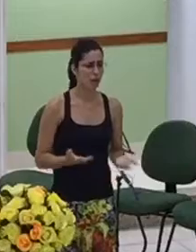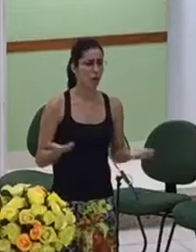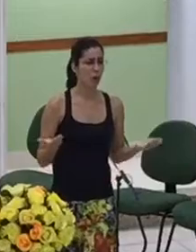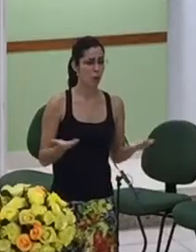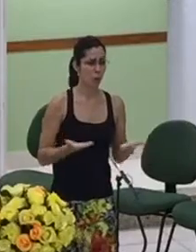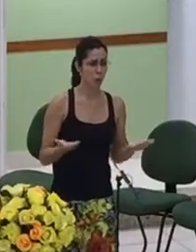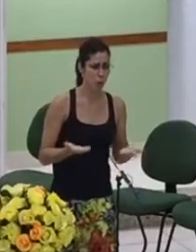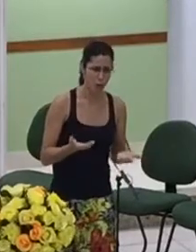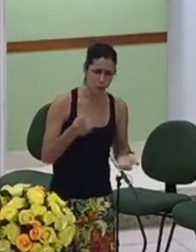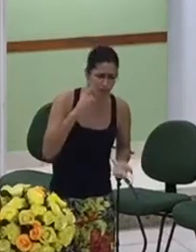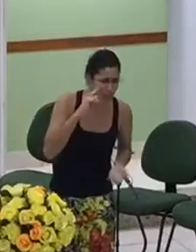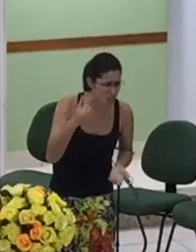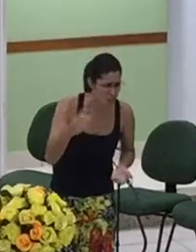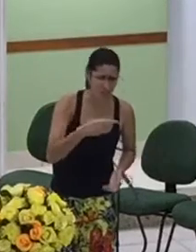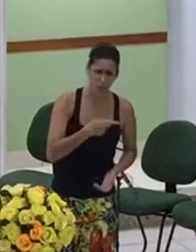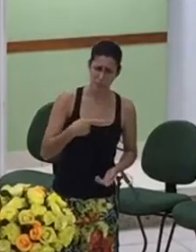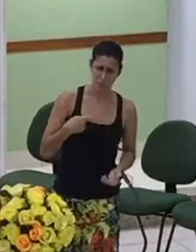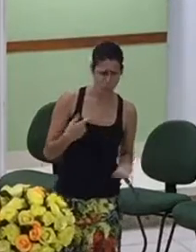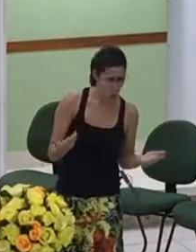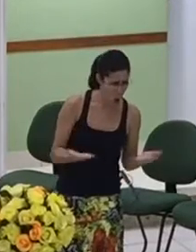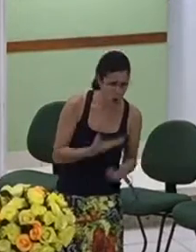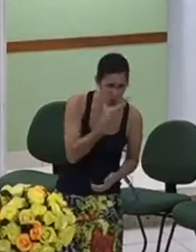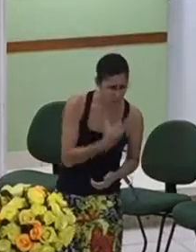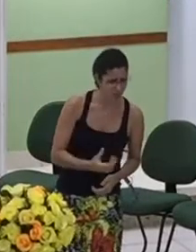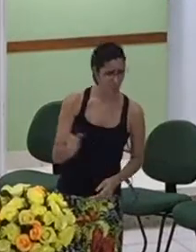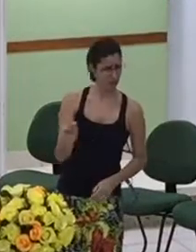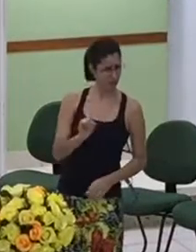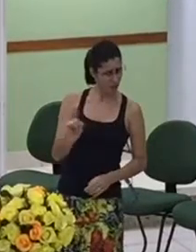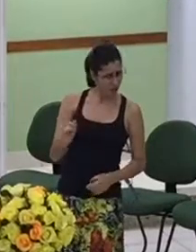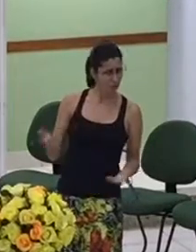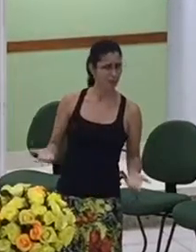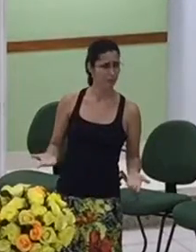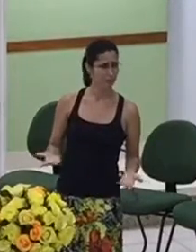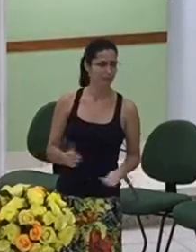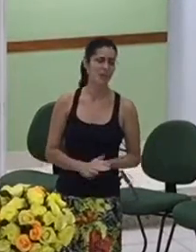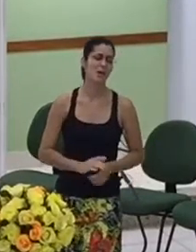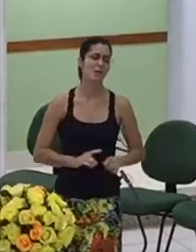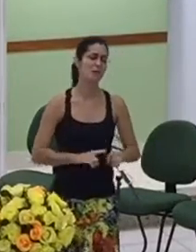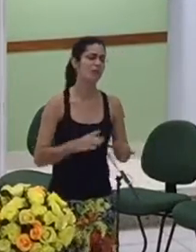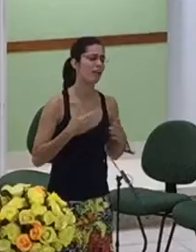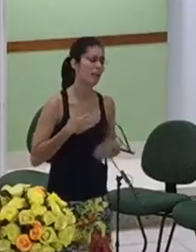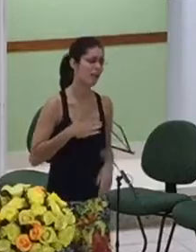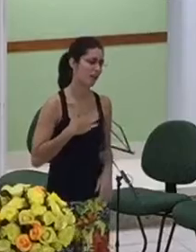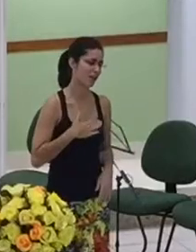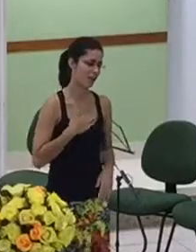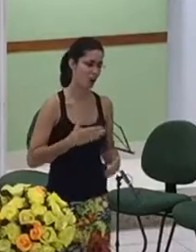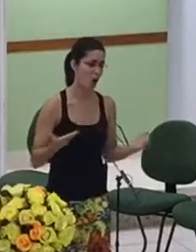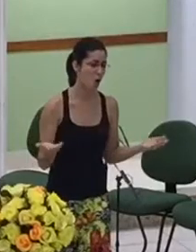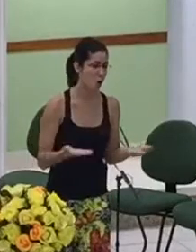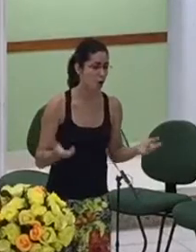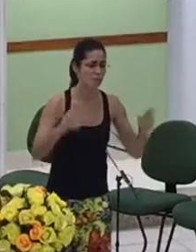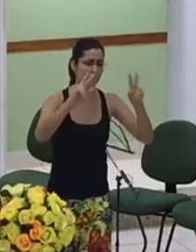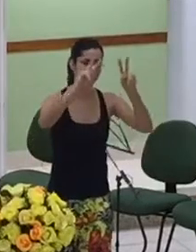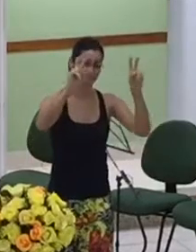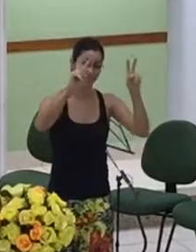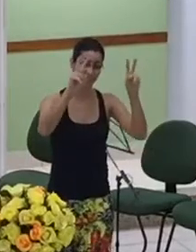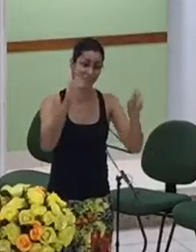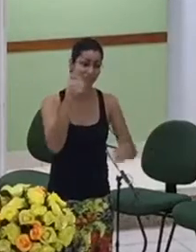mas fique em paz eu quero falar nesta noite sobre as mulheres que fizeram